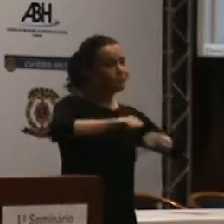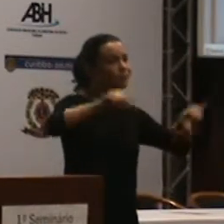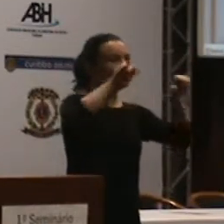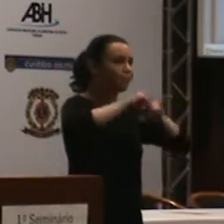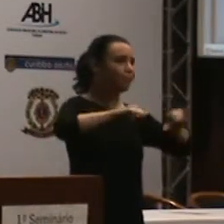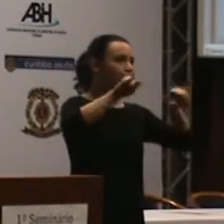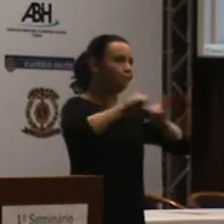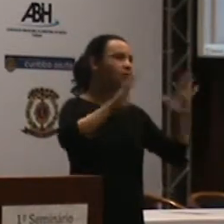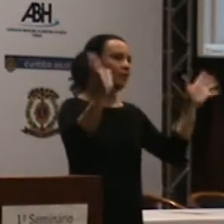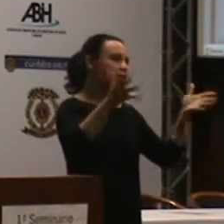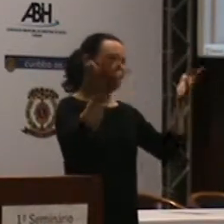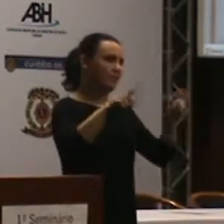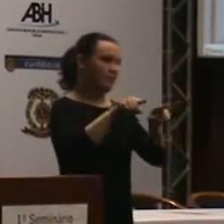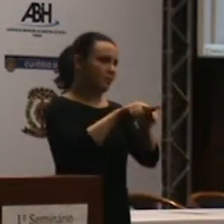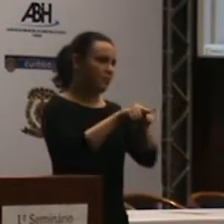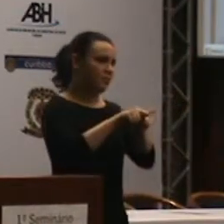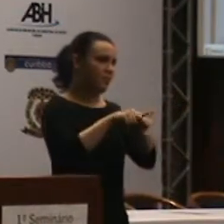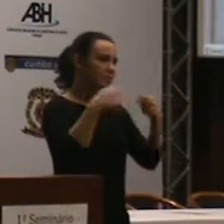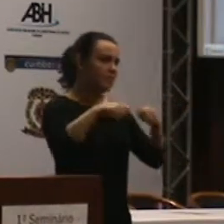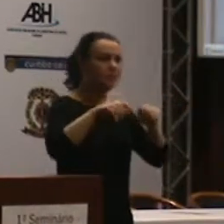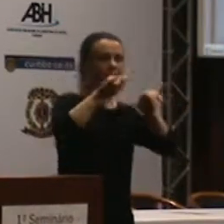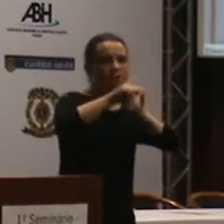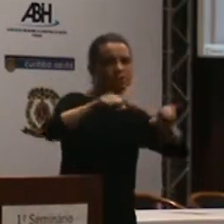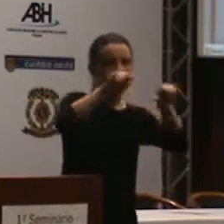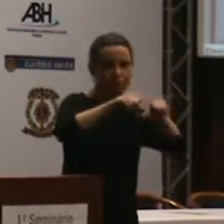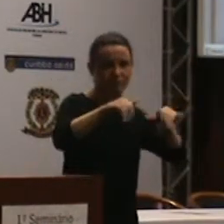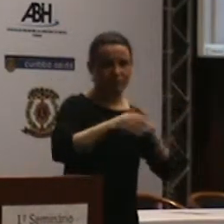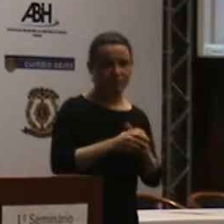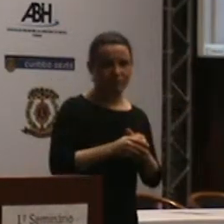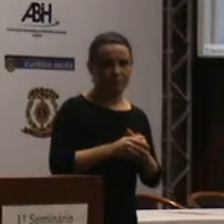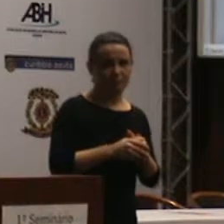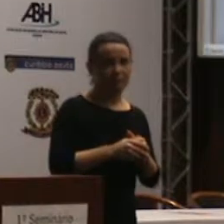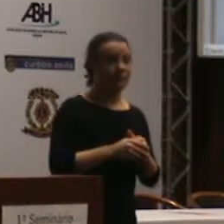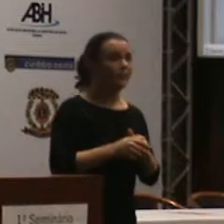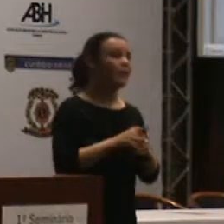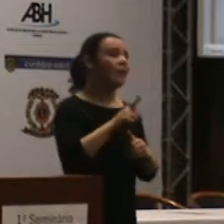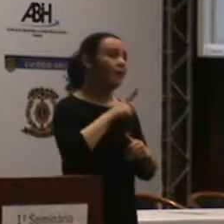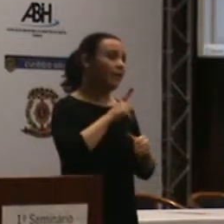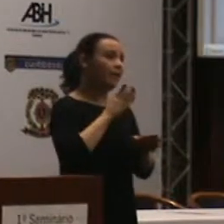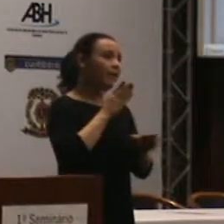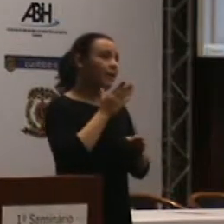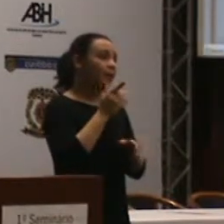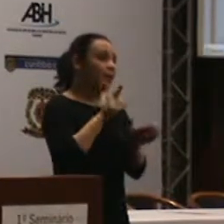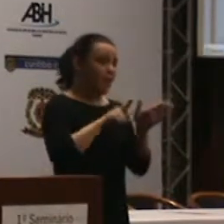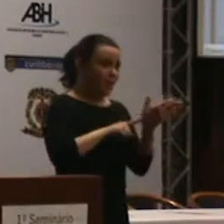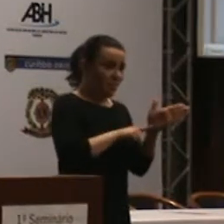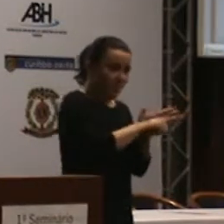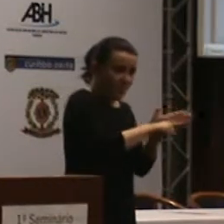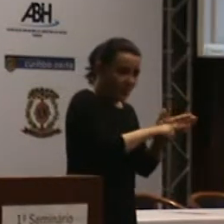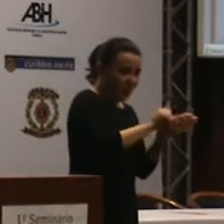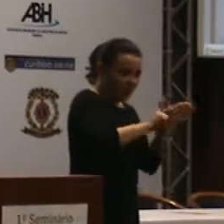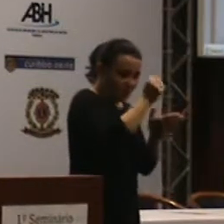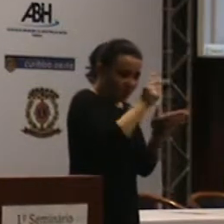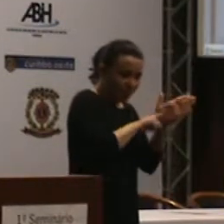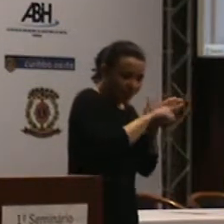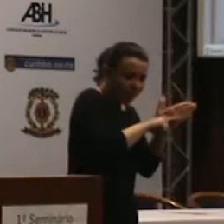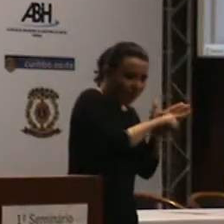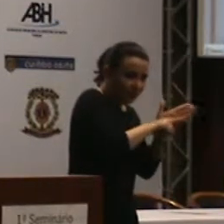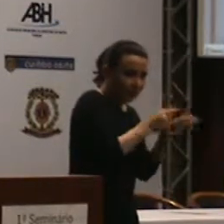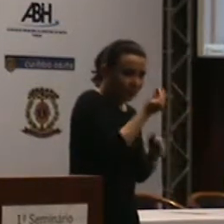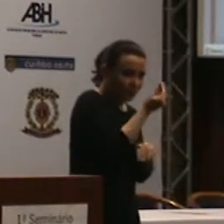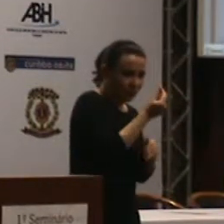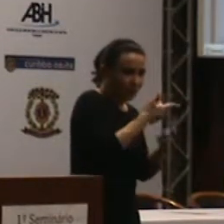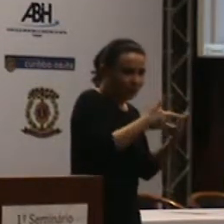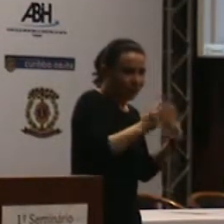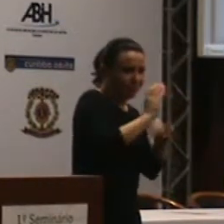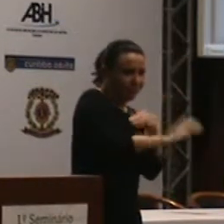fomenta exatamente isso. Claro, além de você ter essa questão da pesquisa, por mais que depois você tenha um produto